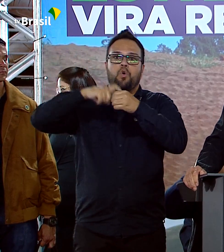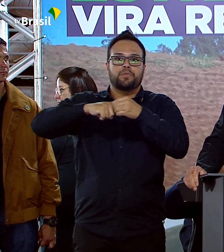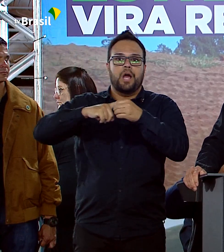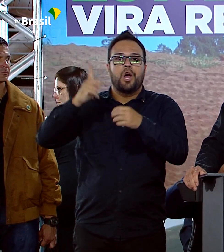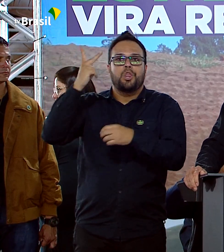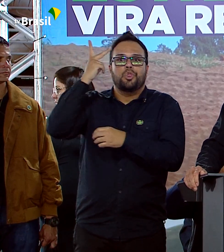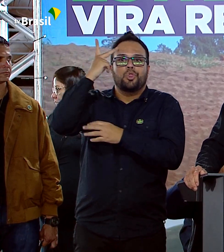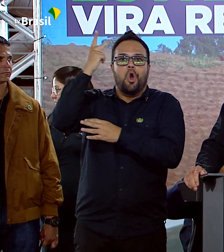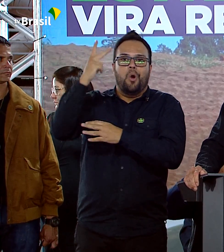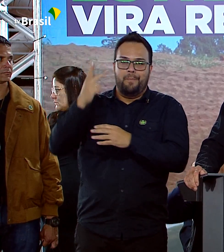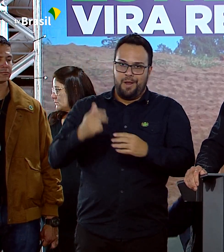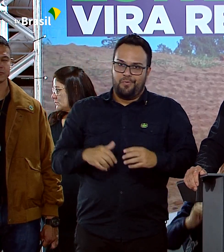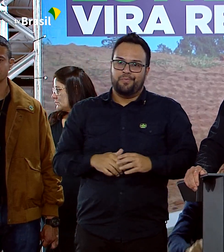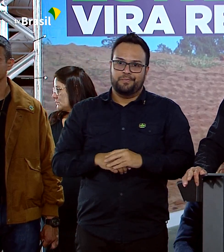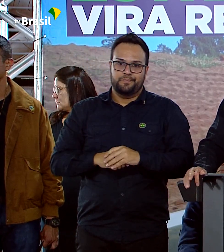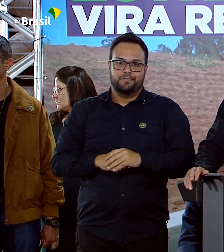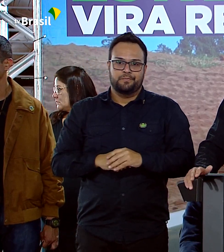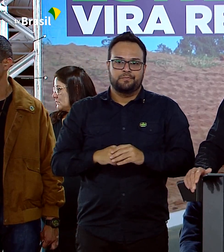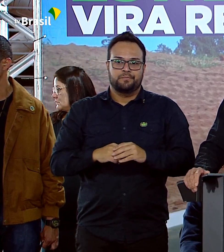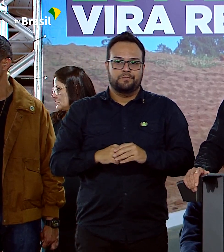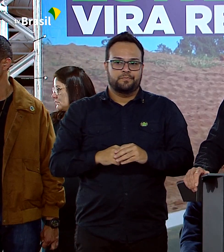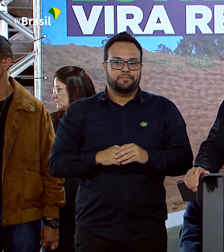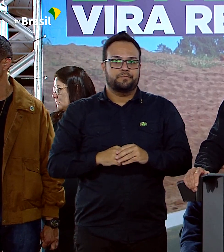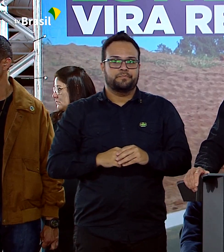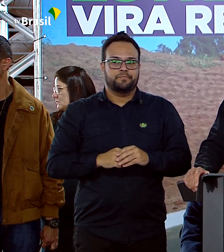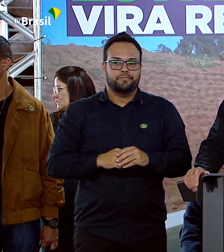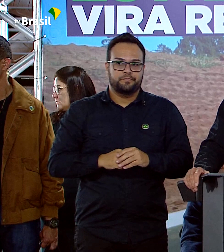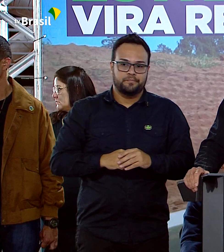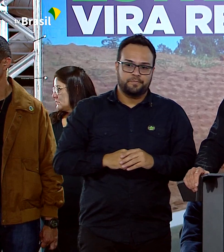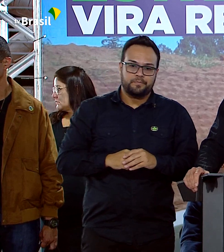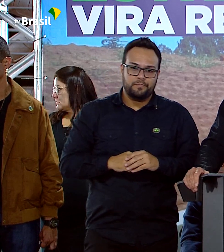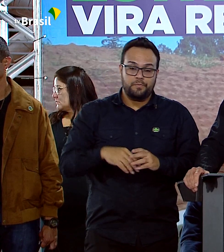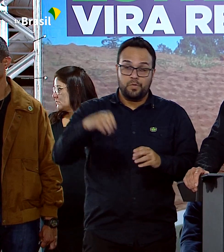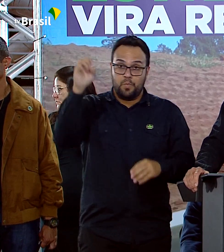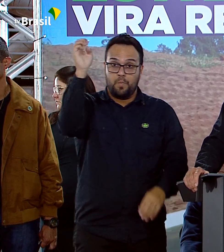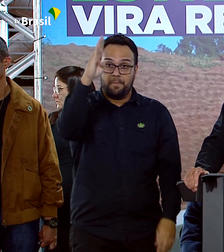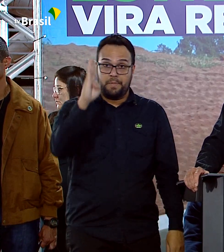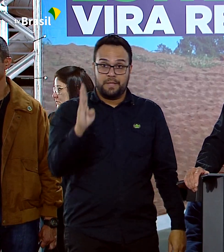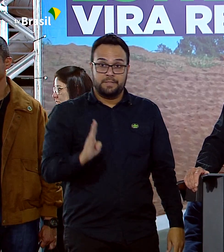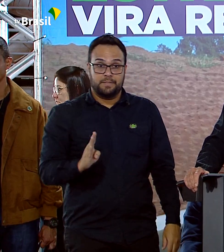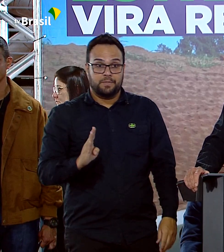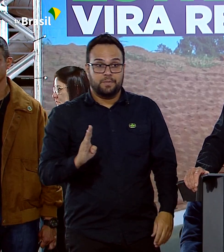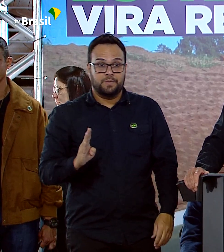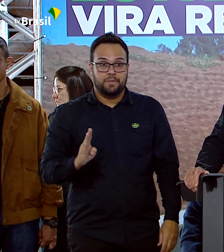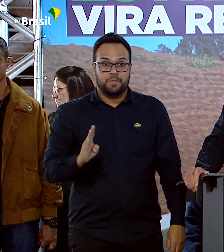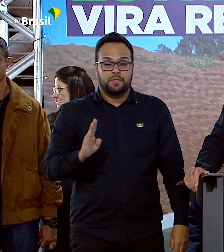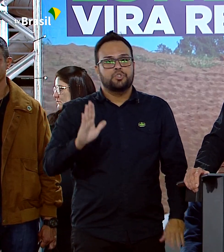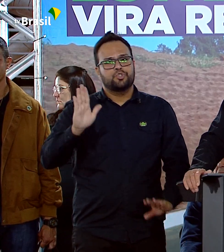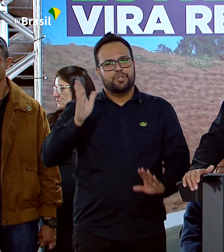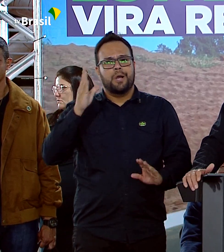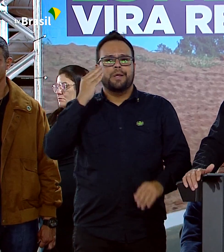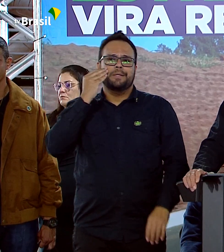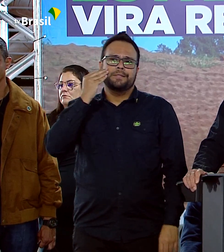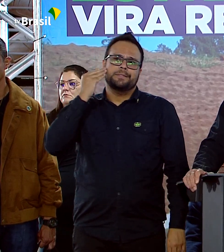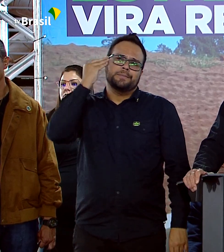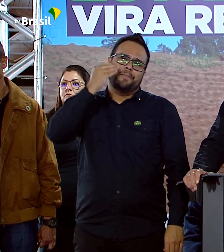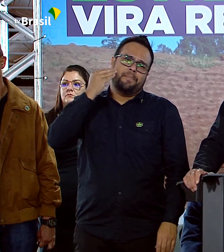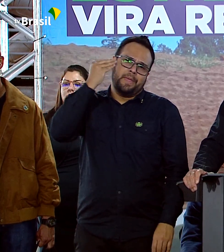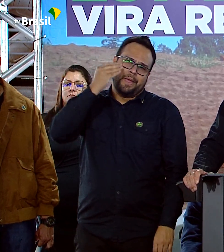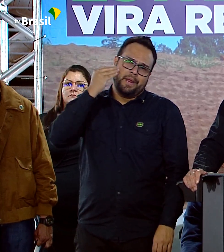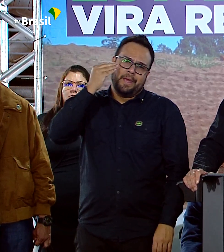situação que se encontravam há poucos anos. o Brasil tem experiência de outros.